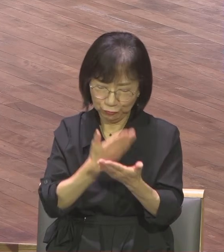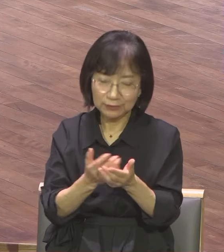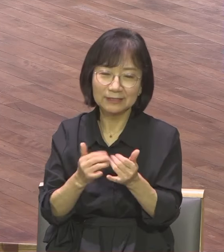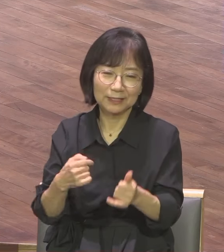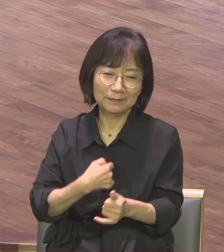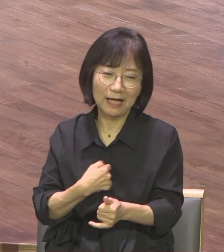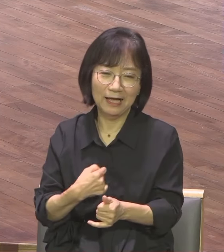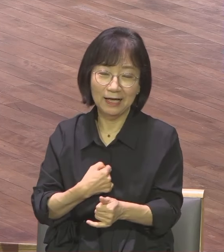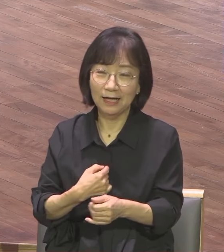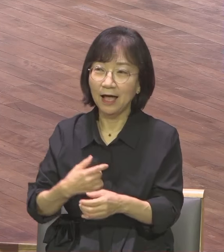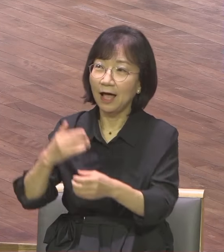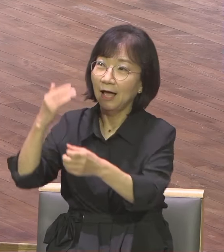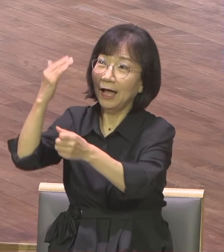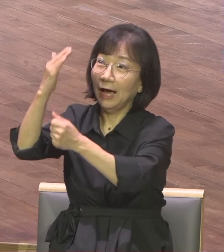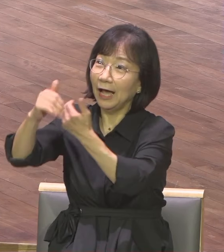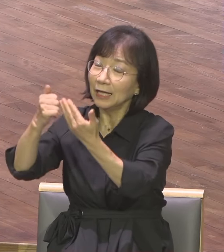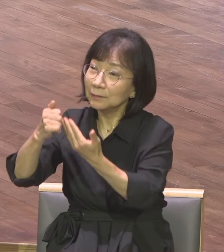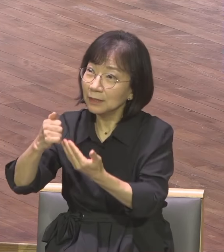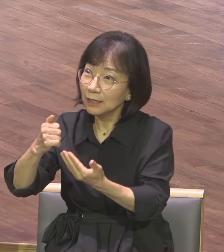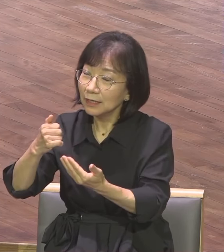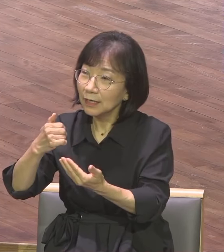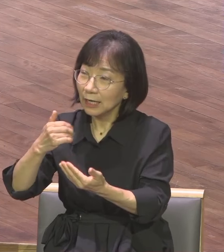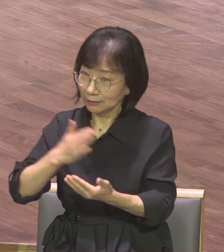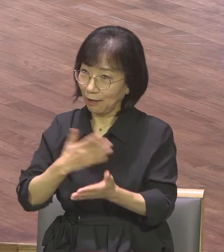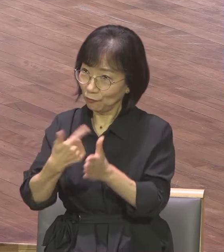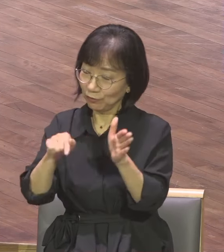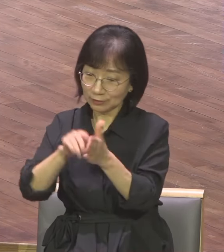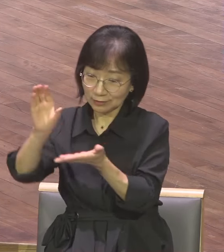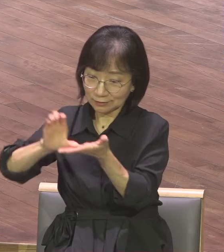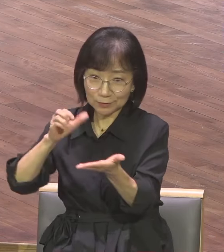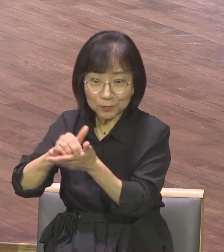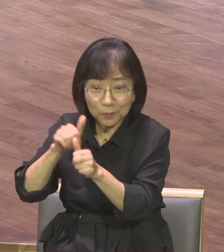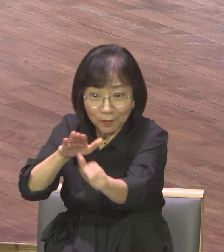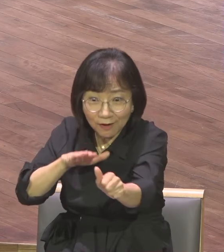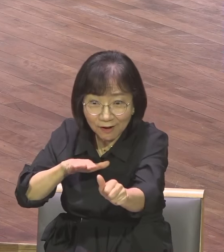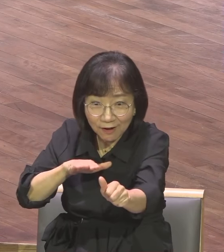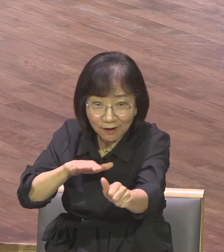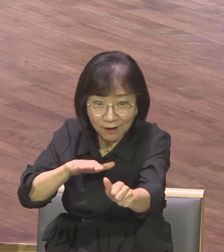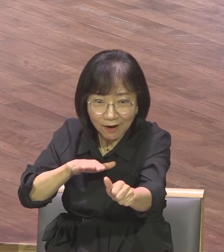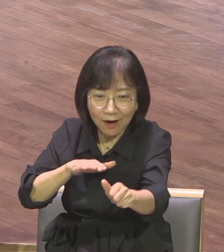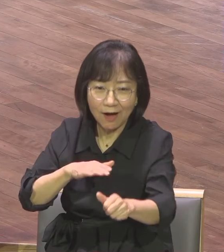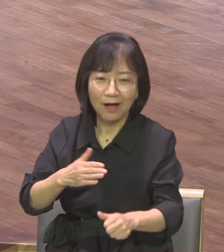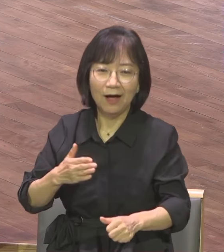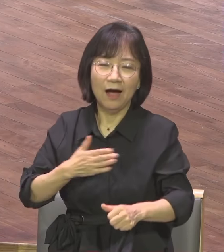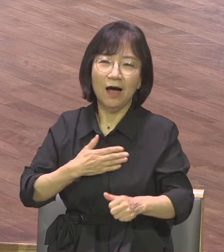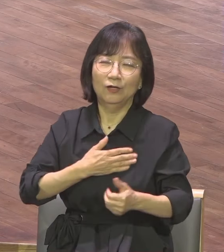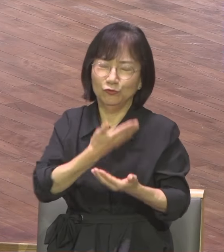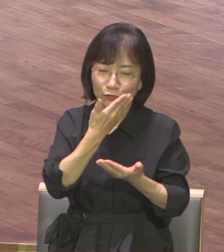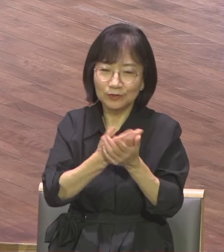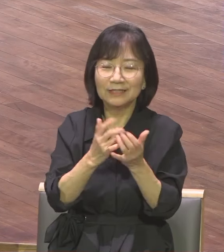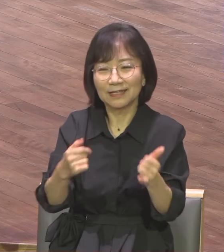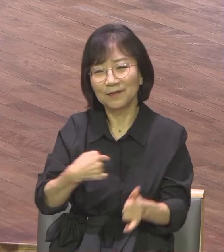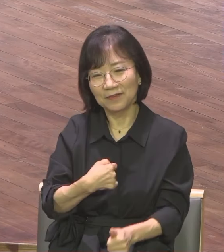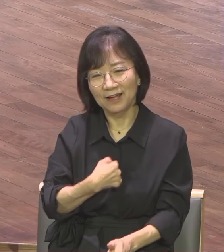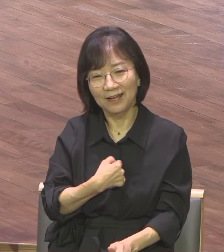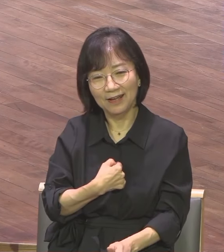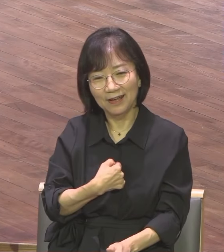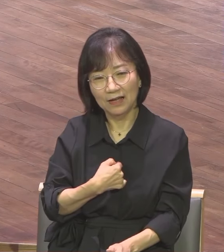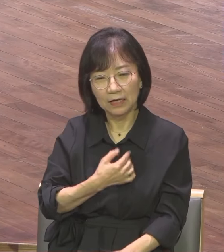여겼으면 그리스도를 보내주셨을까 말씀으로 나를 구원하신 것이 아니라 그리스도께서 십자가에서 그